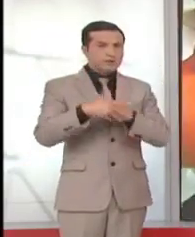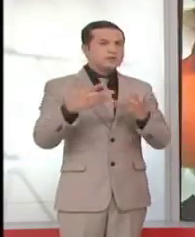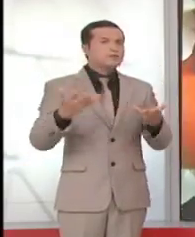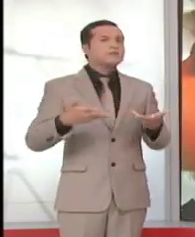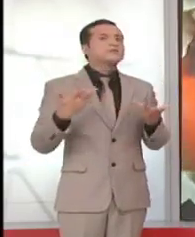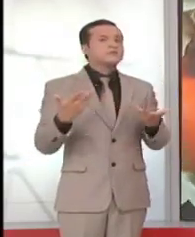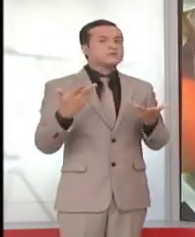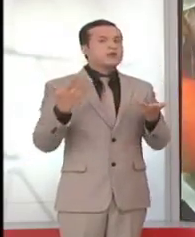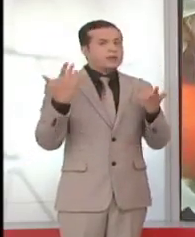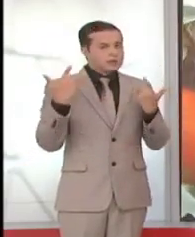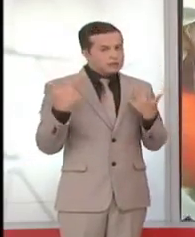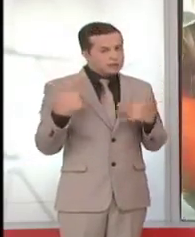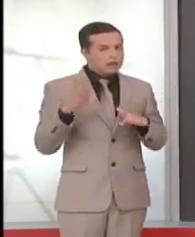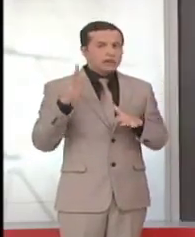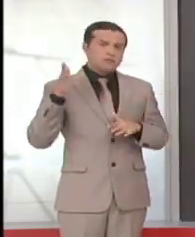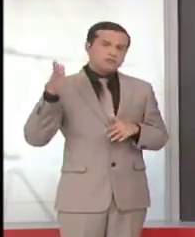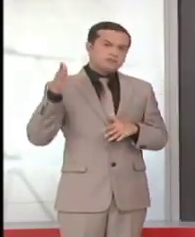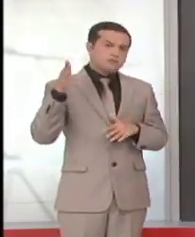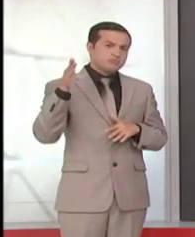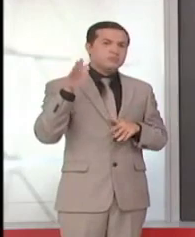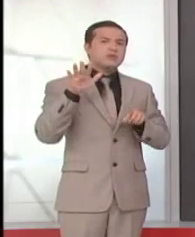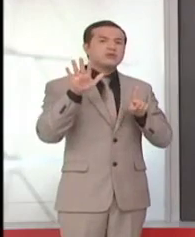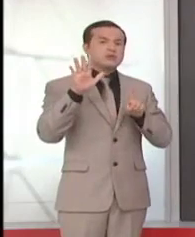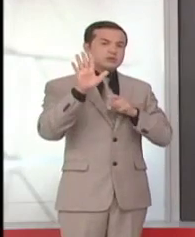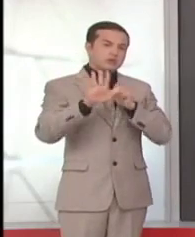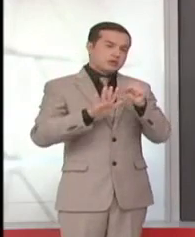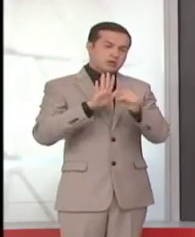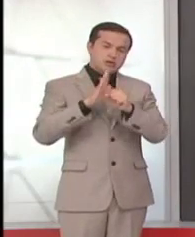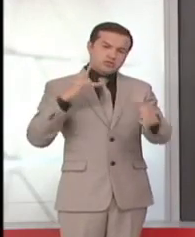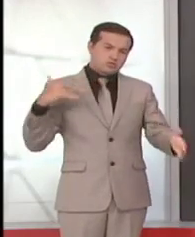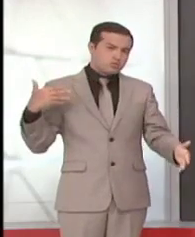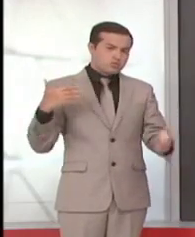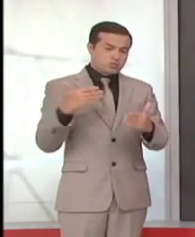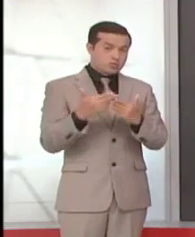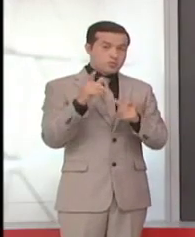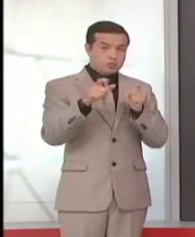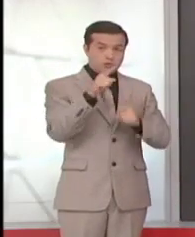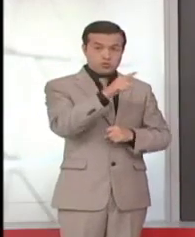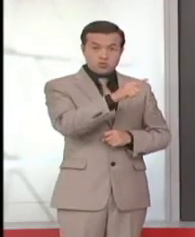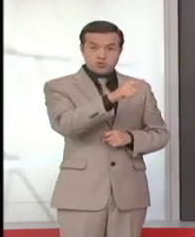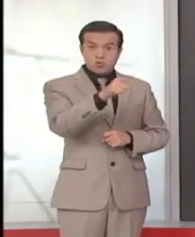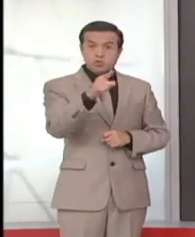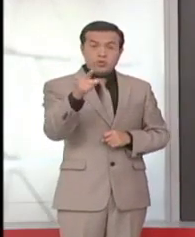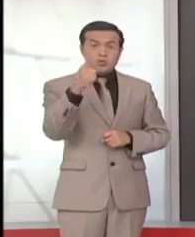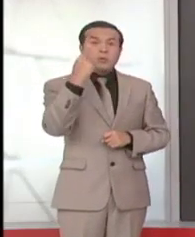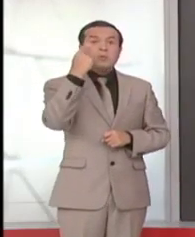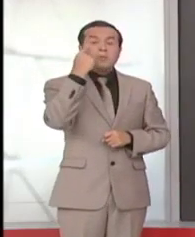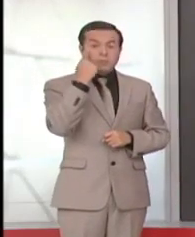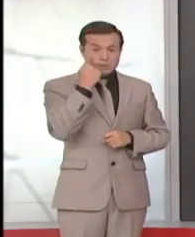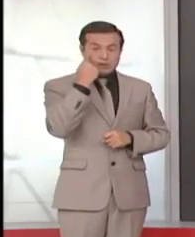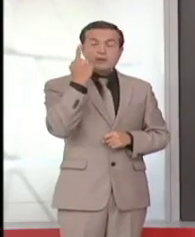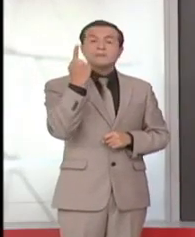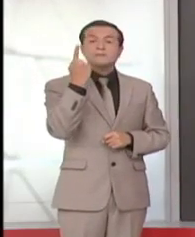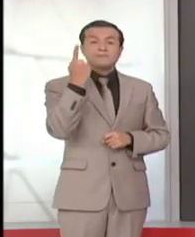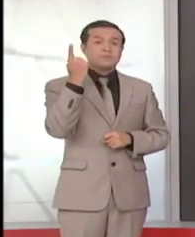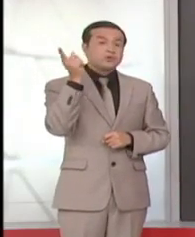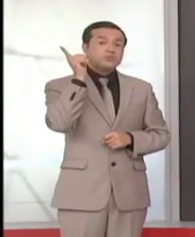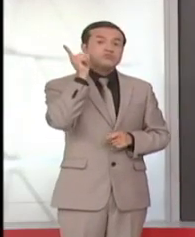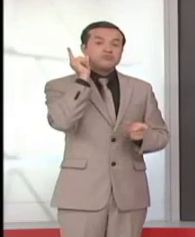realizado de manera consecutiva por seis años. La idea es que la gente vea la pérdida auditiva como